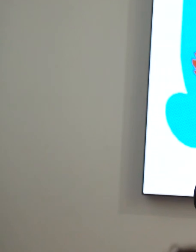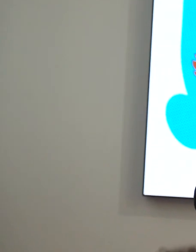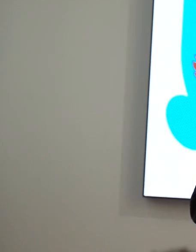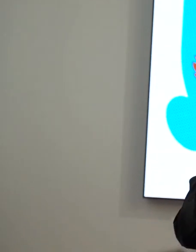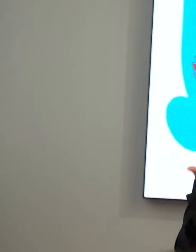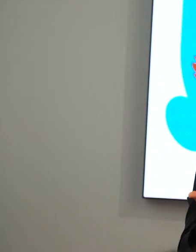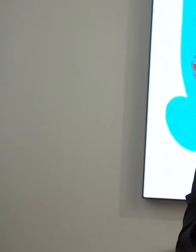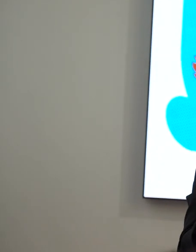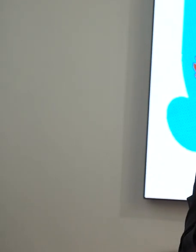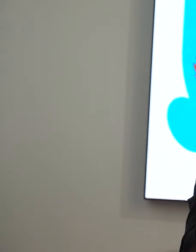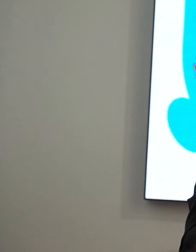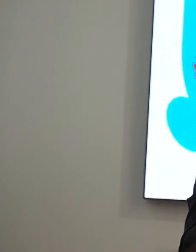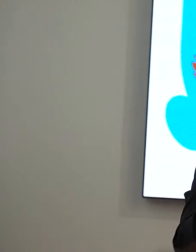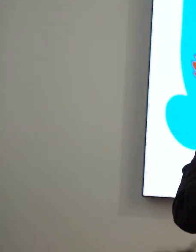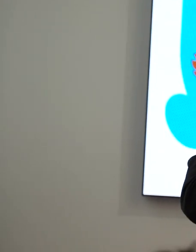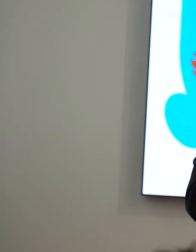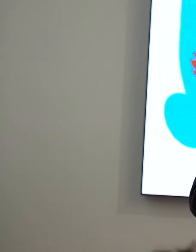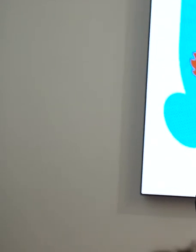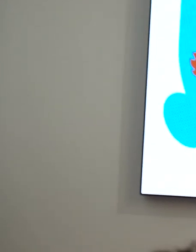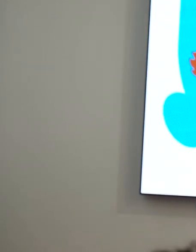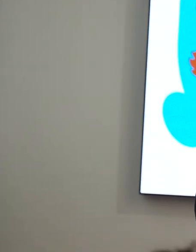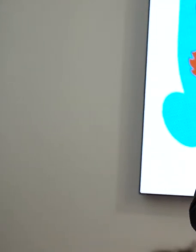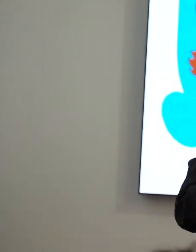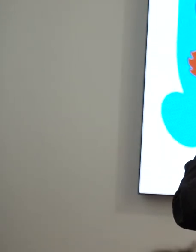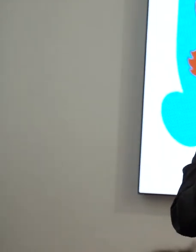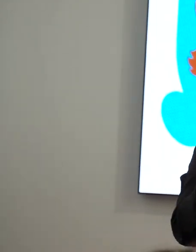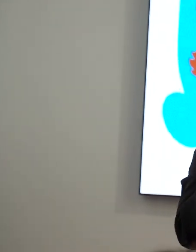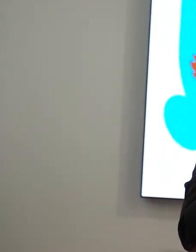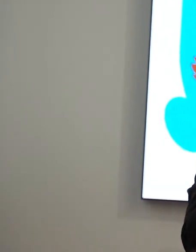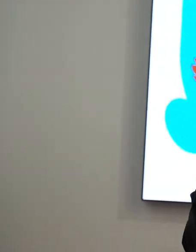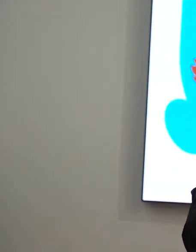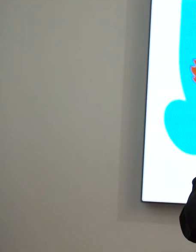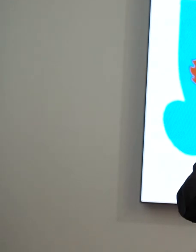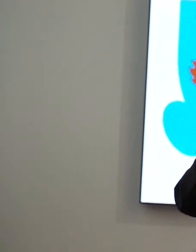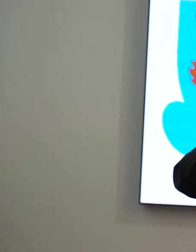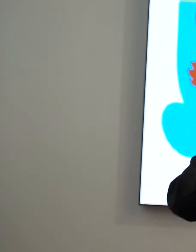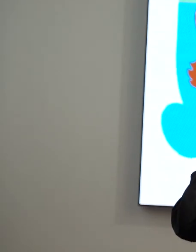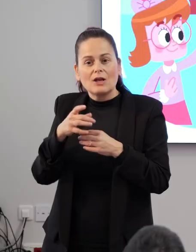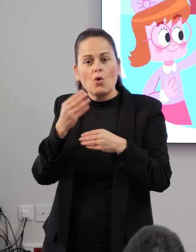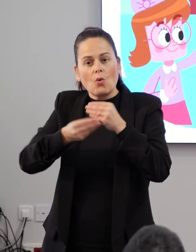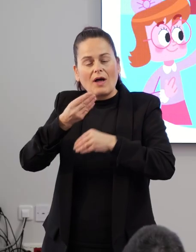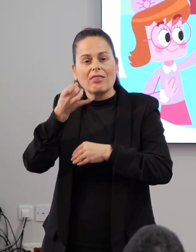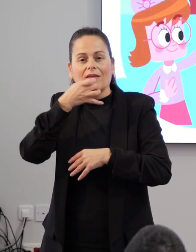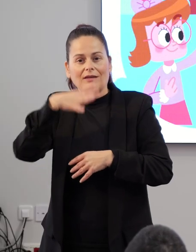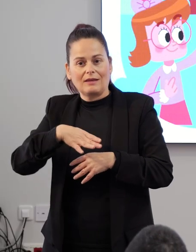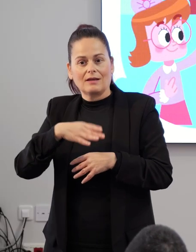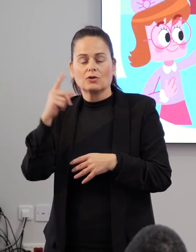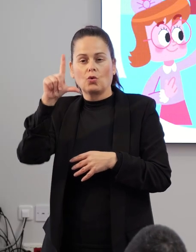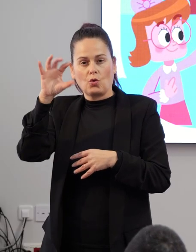van a estar dirigidos por Santiago García Lorca.